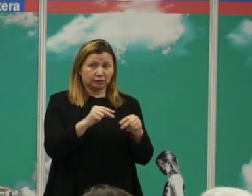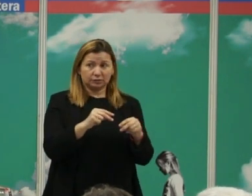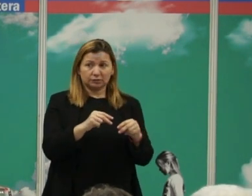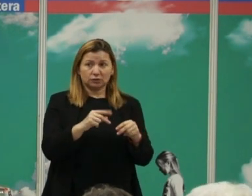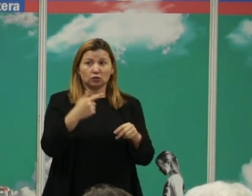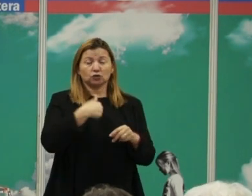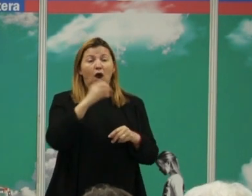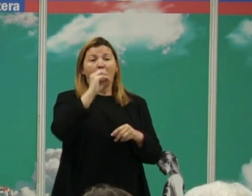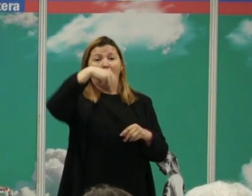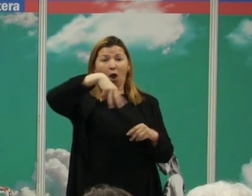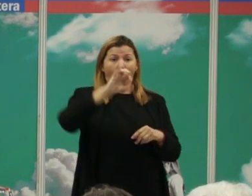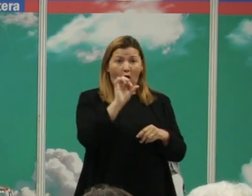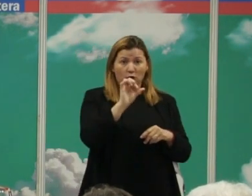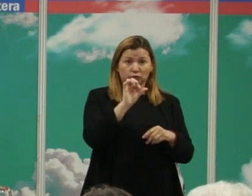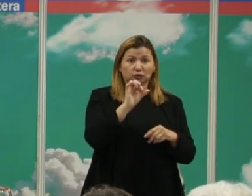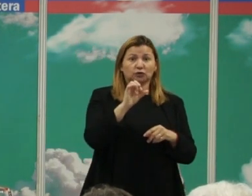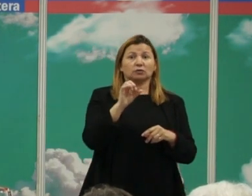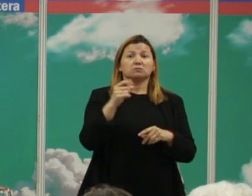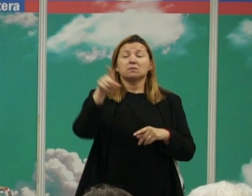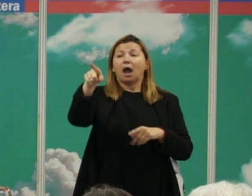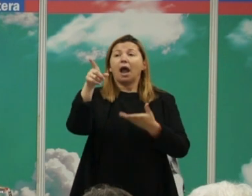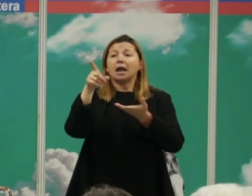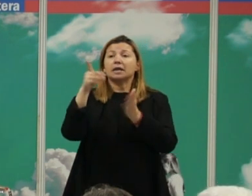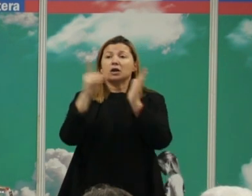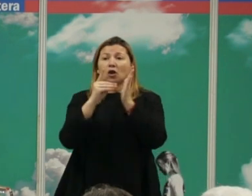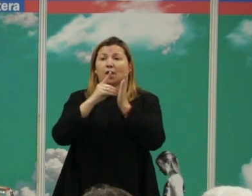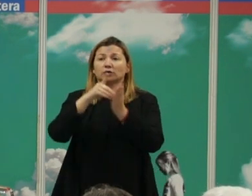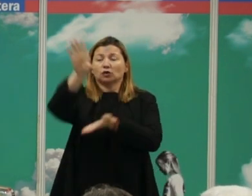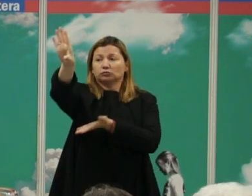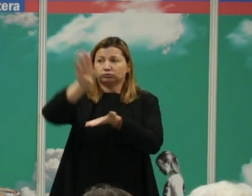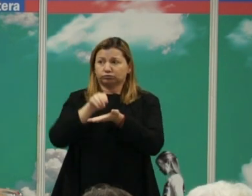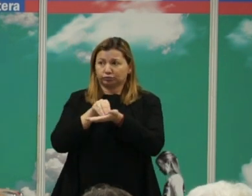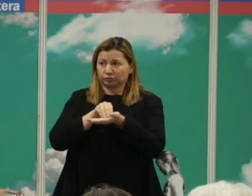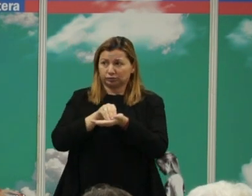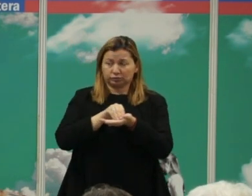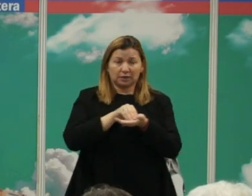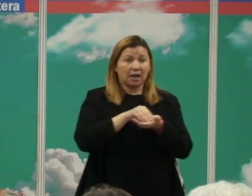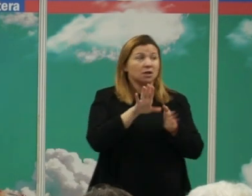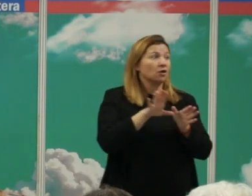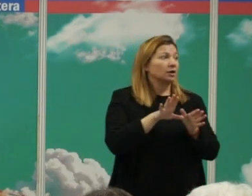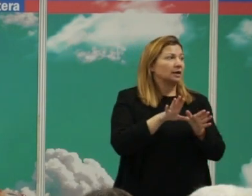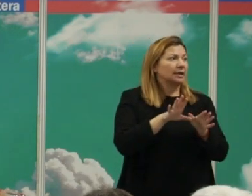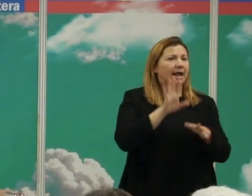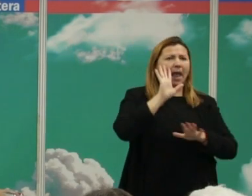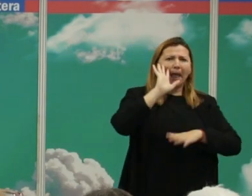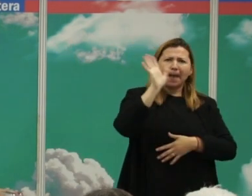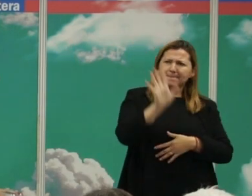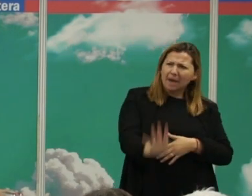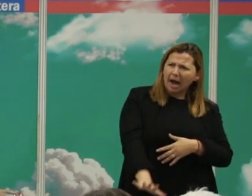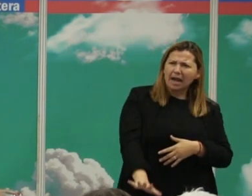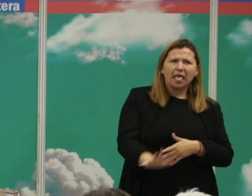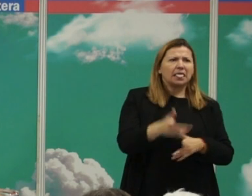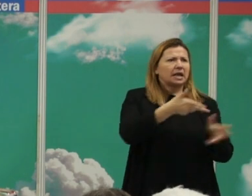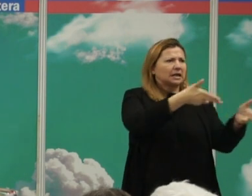organización mundial de la salud y ver los datos que ha habido desde el 2017 al 2022 y fijaros que a pesar de lo tremebunda de las guerras que tenemos hoy en día